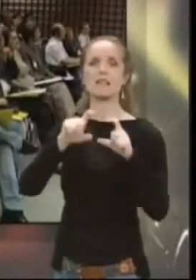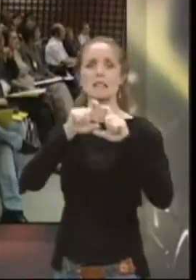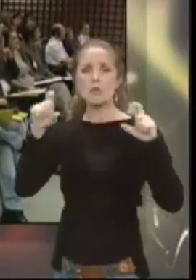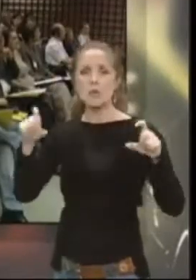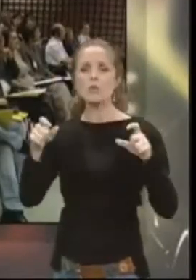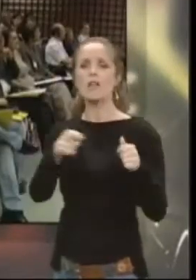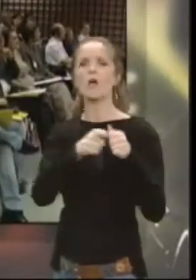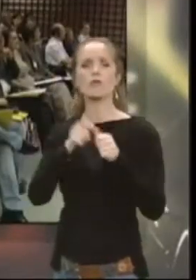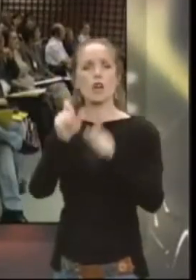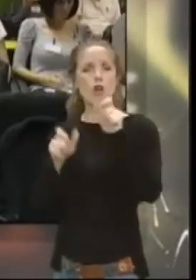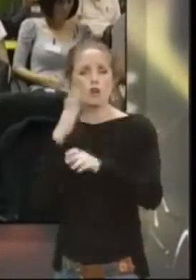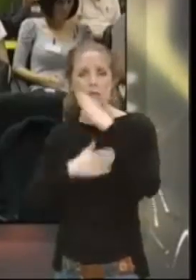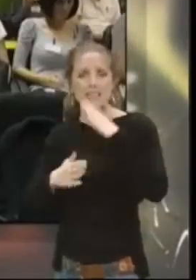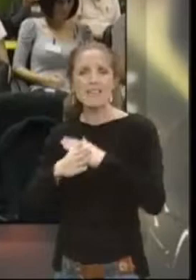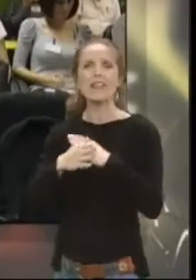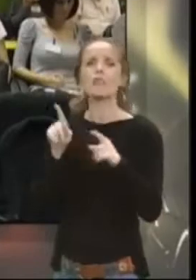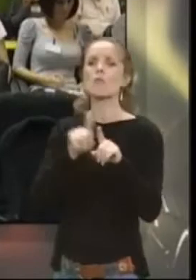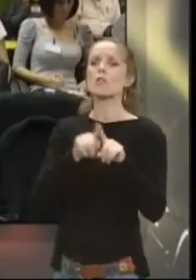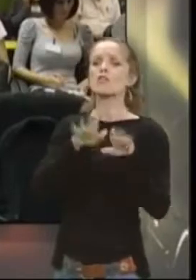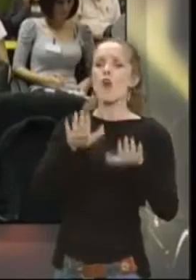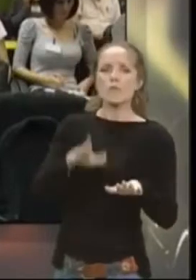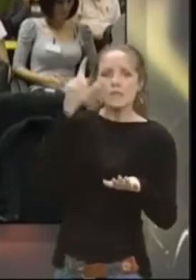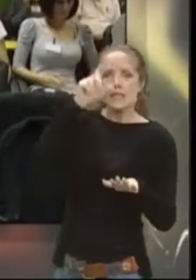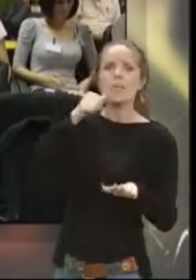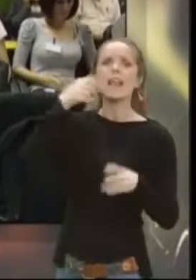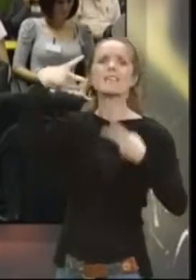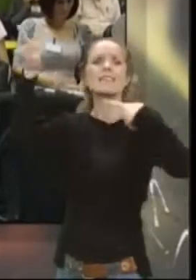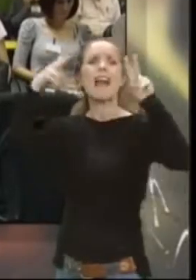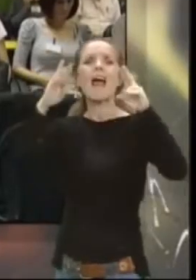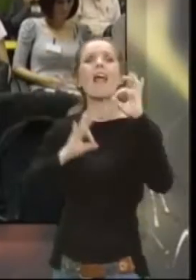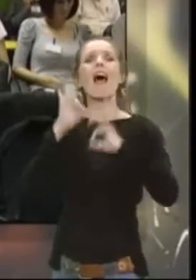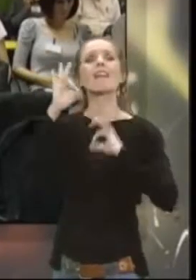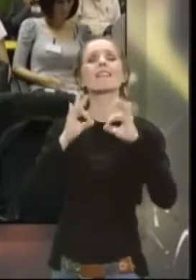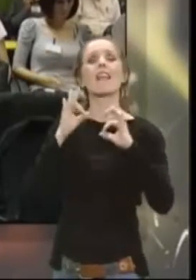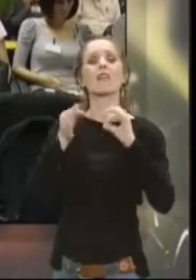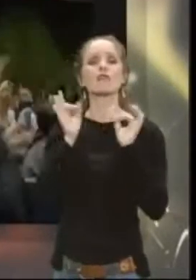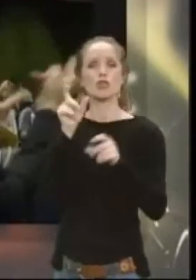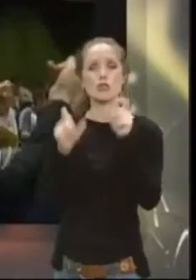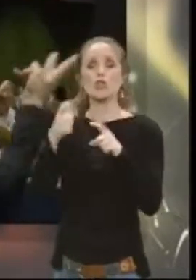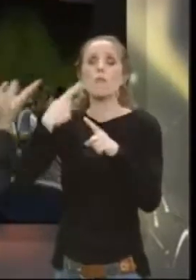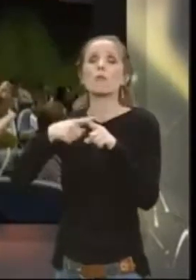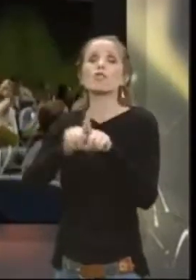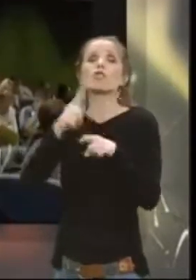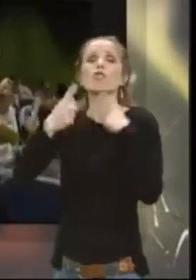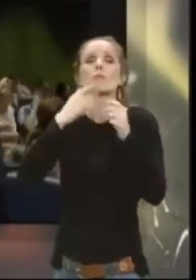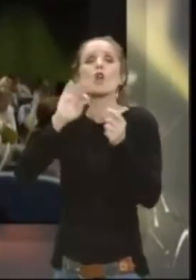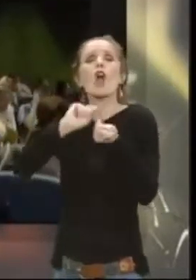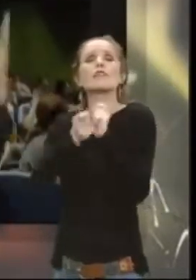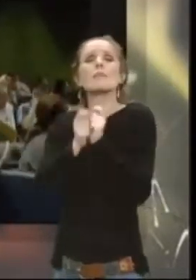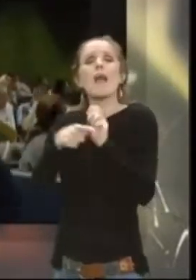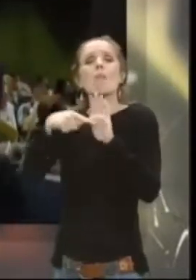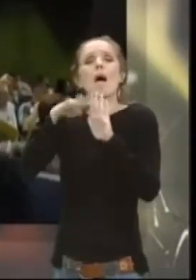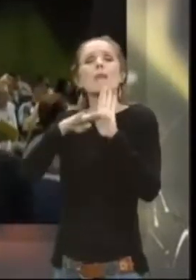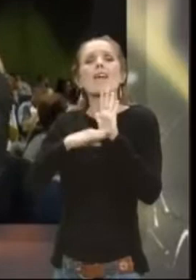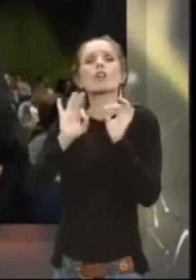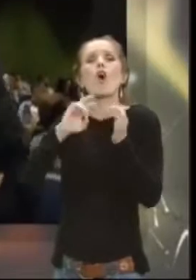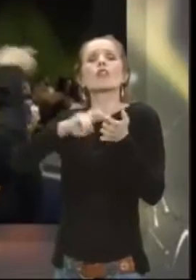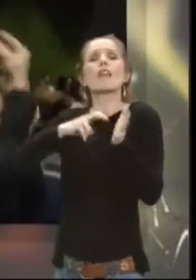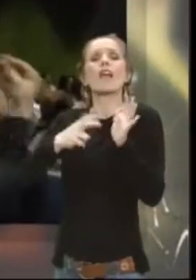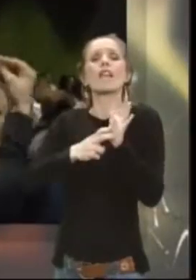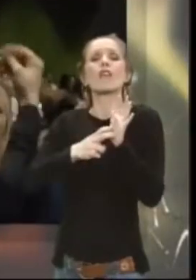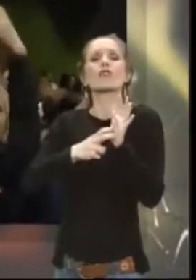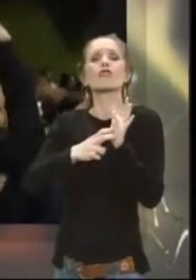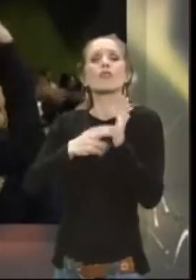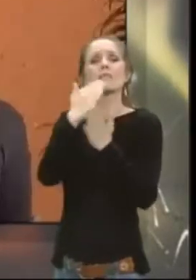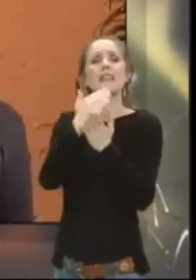udruženja osoba s invaliditetom i domaći strani arhitektonski stručnjaci, a poslema se govorilo o izmenama pravilnika o tehničkim standardima pristupačnosti.